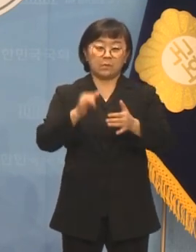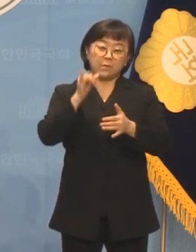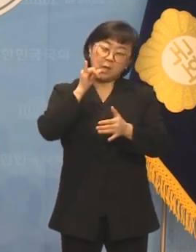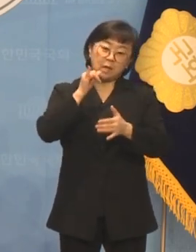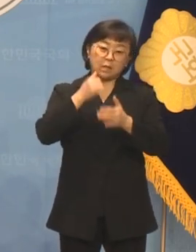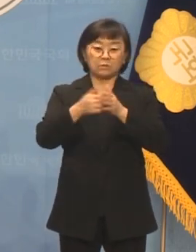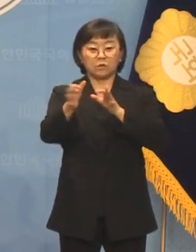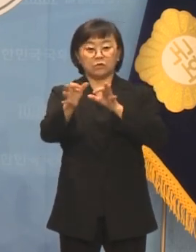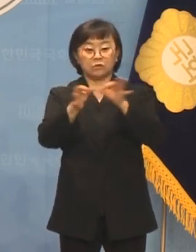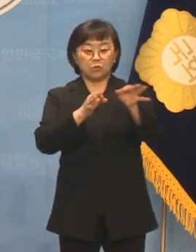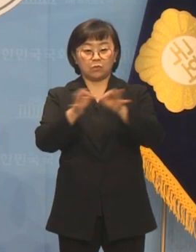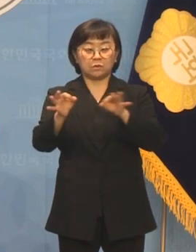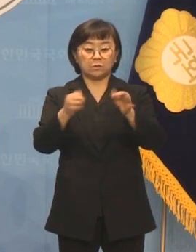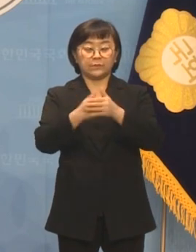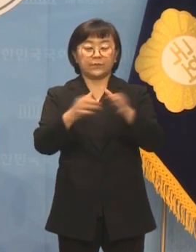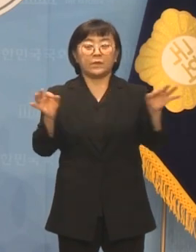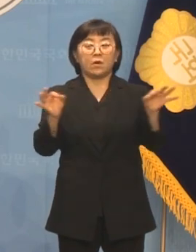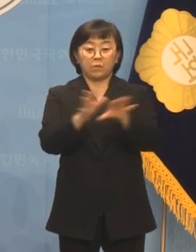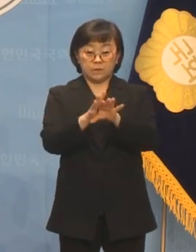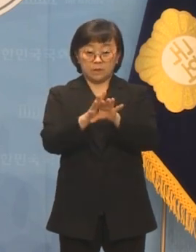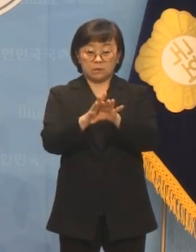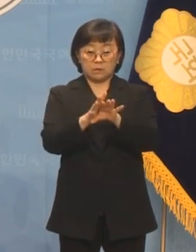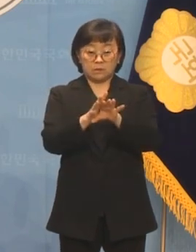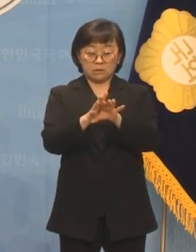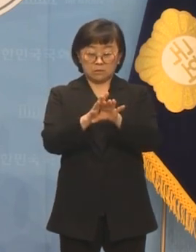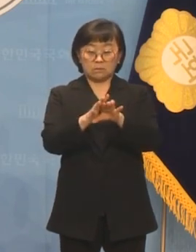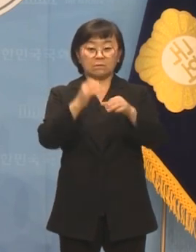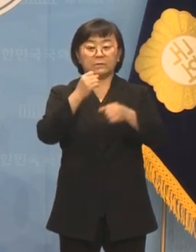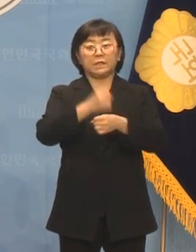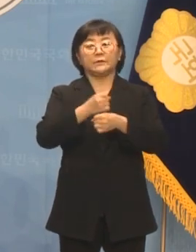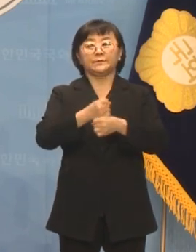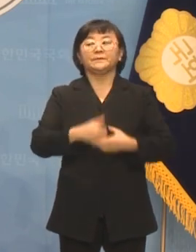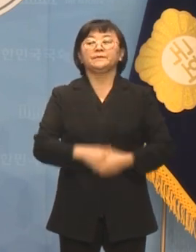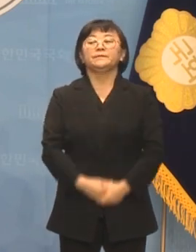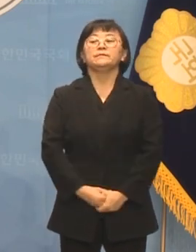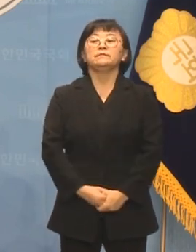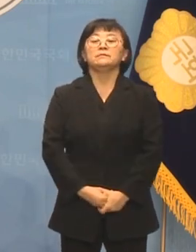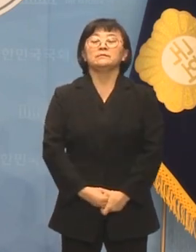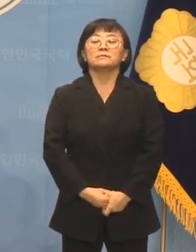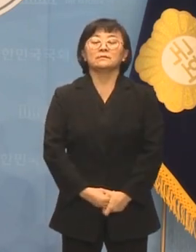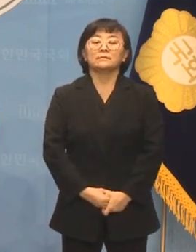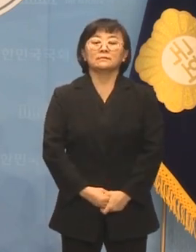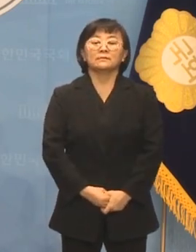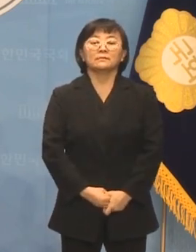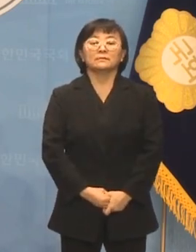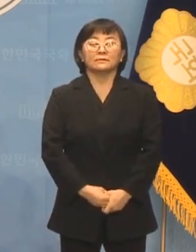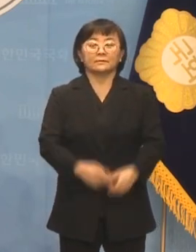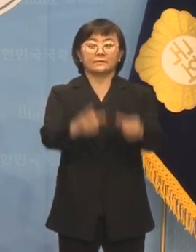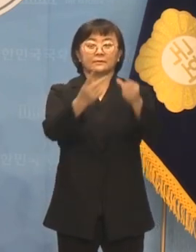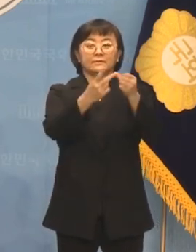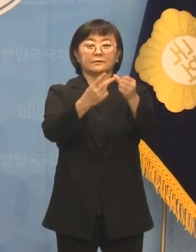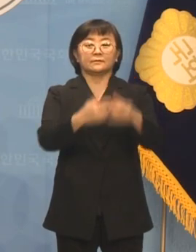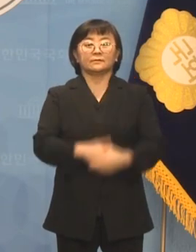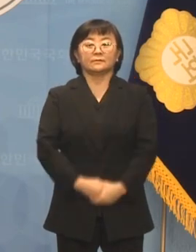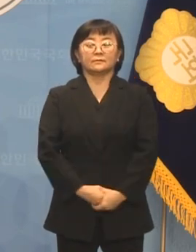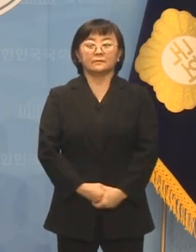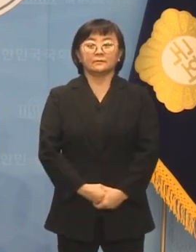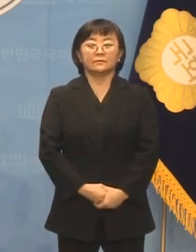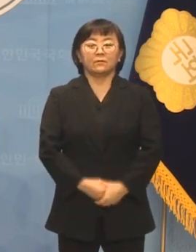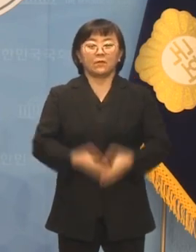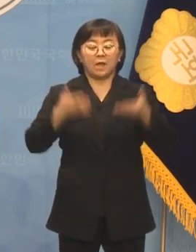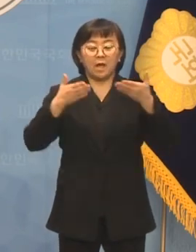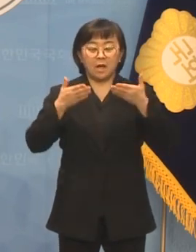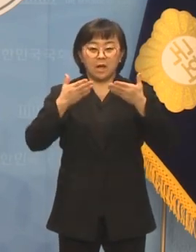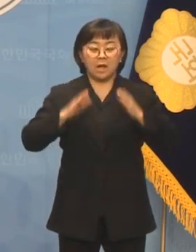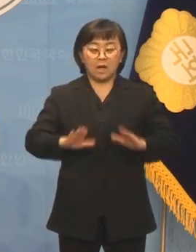유통을 근절해 갈 수 있는 풍토를 조성해 나가겠습니다. 두 번째, 출산